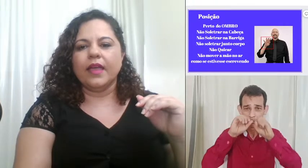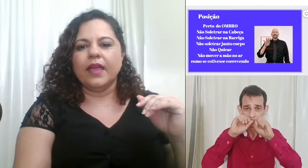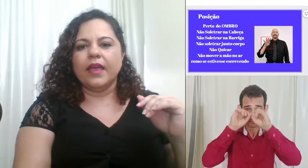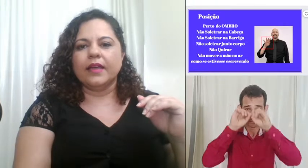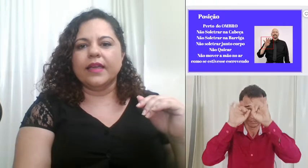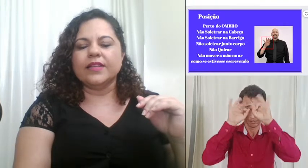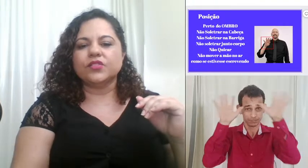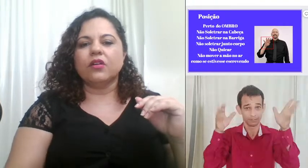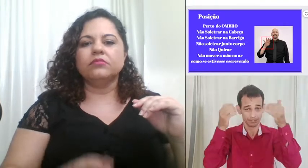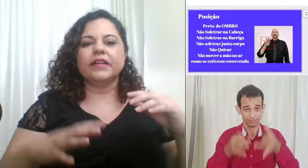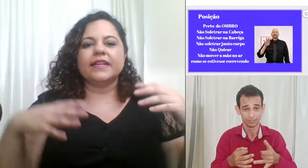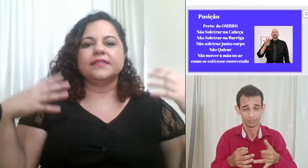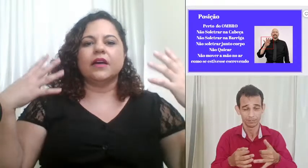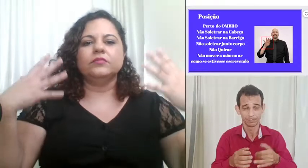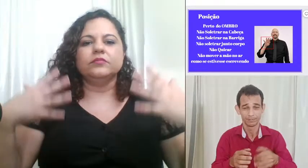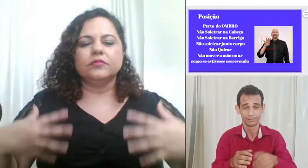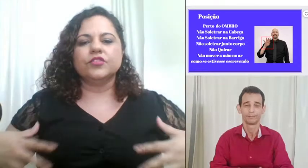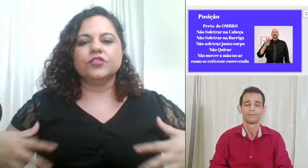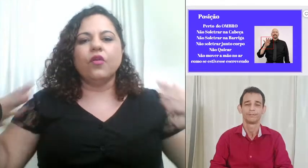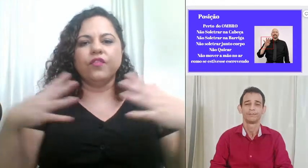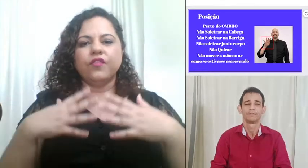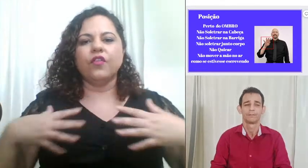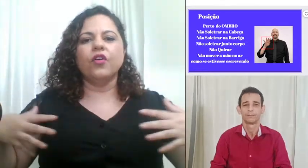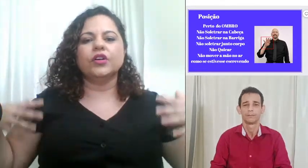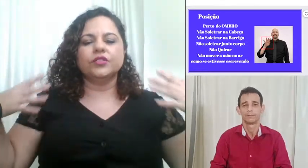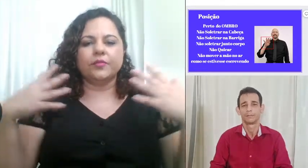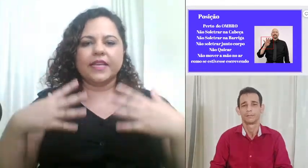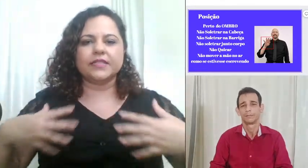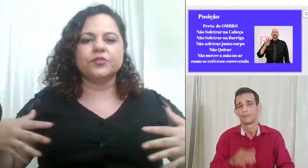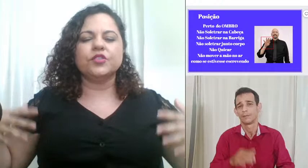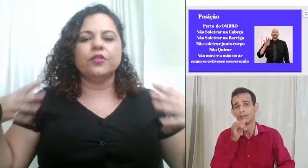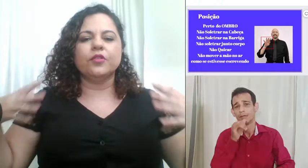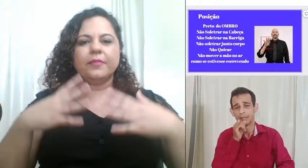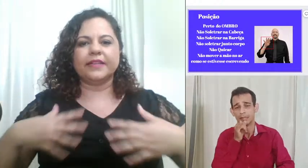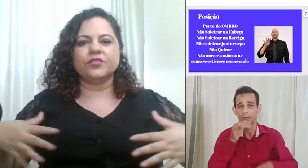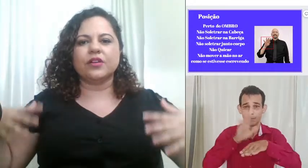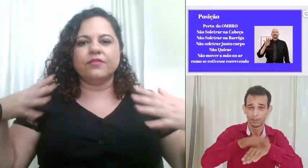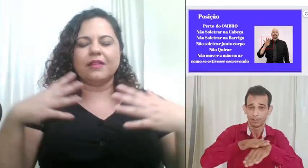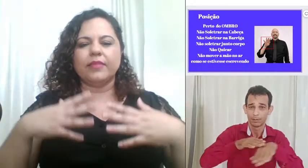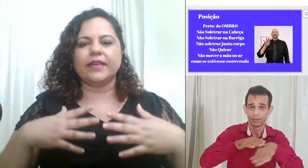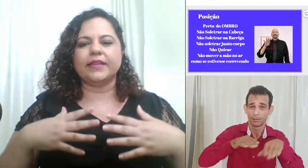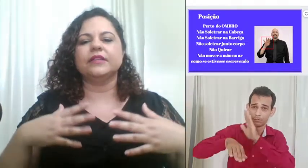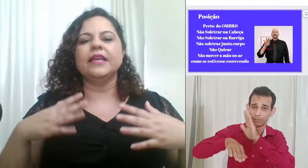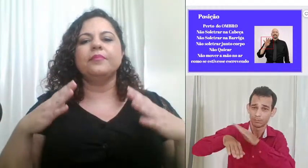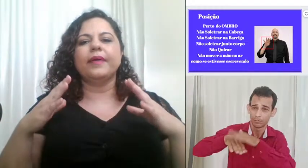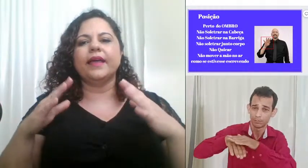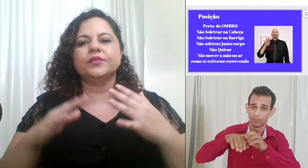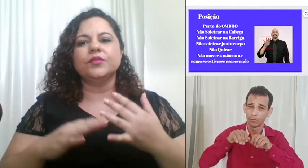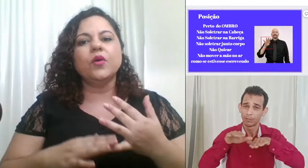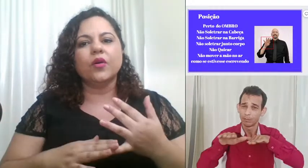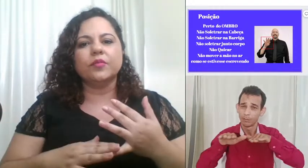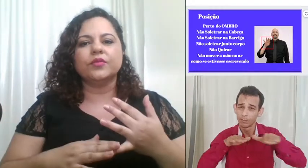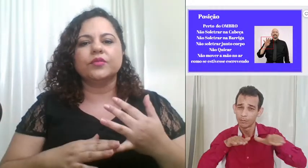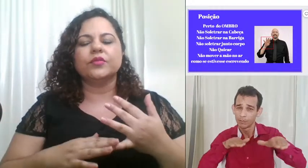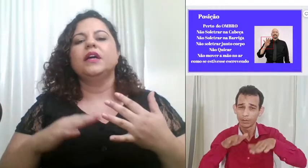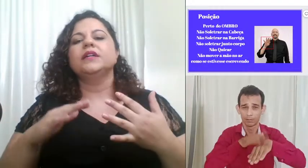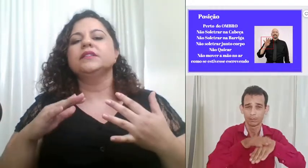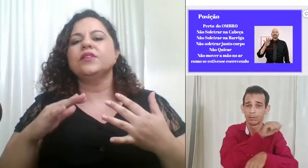questão de conforto mesmo de movimento de alfabeto perto do ombro não